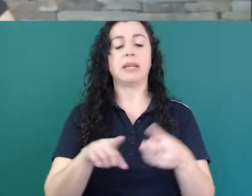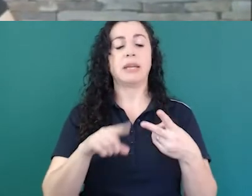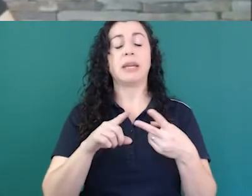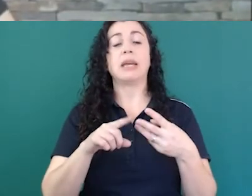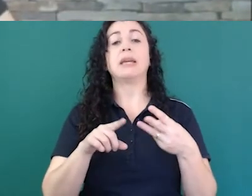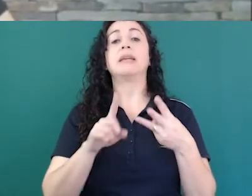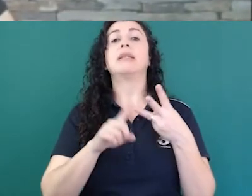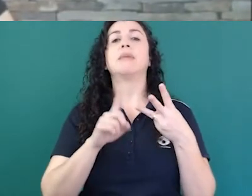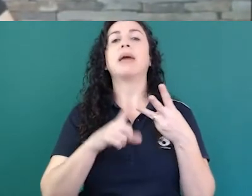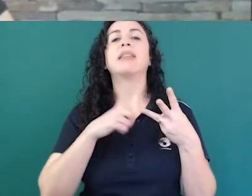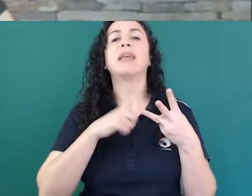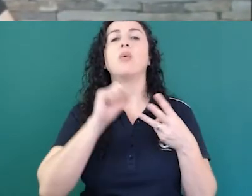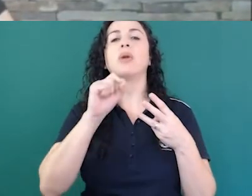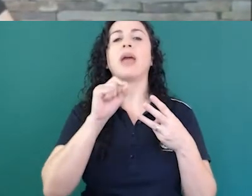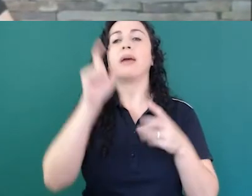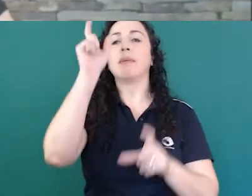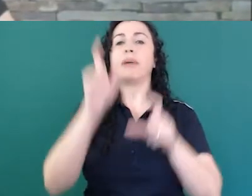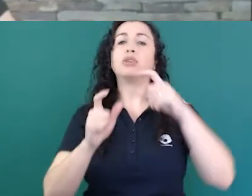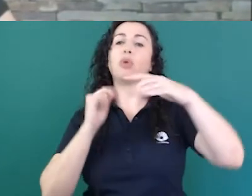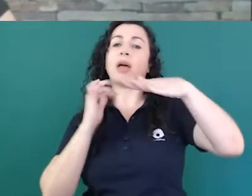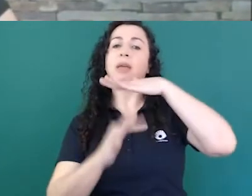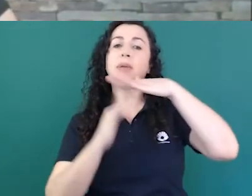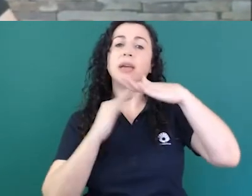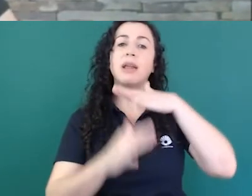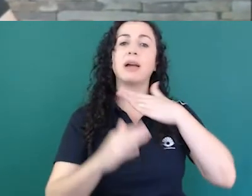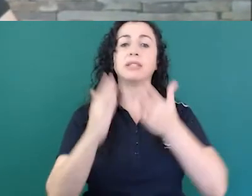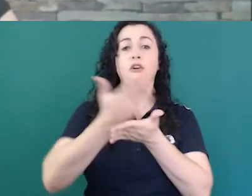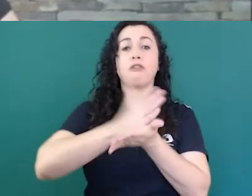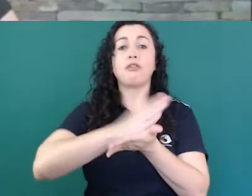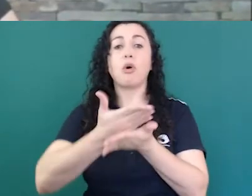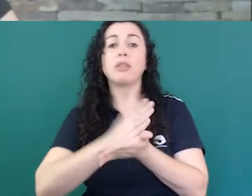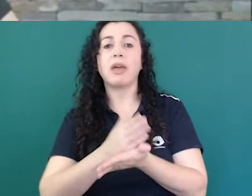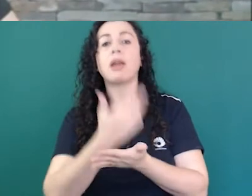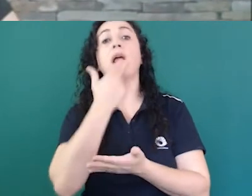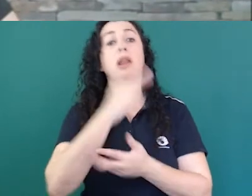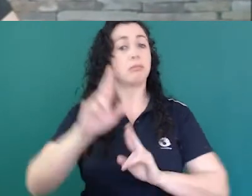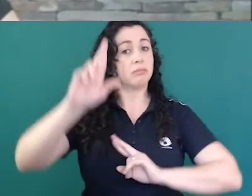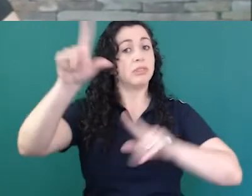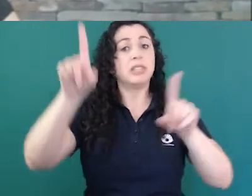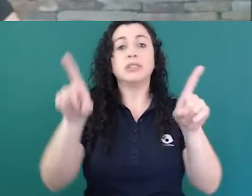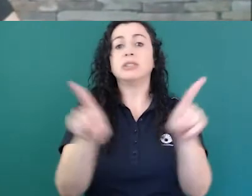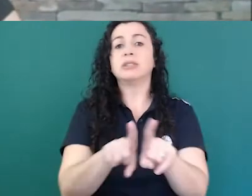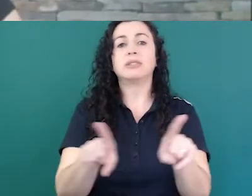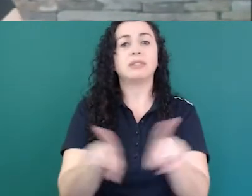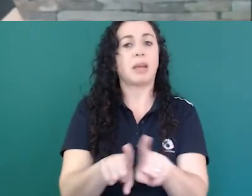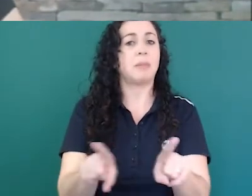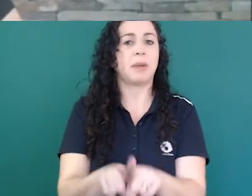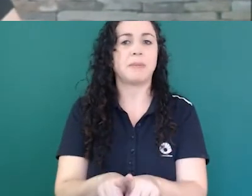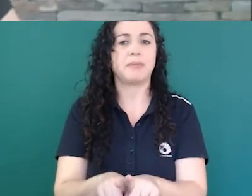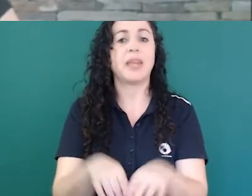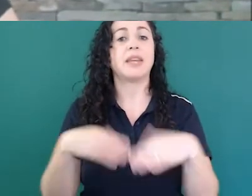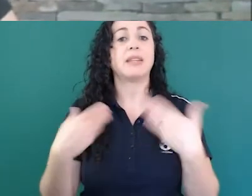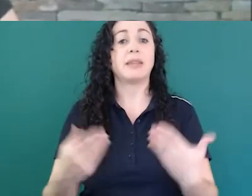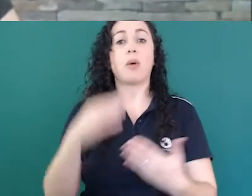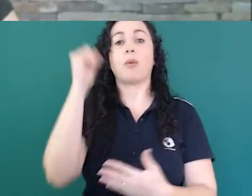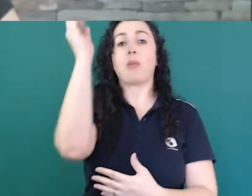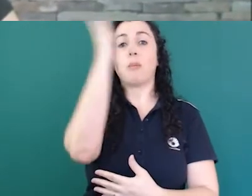fronteiras então na verdade o Brasil é um país multilíngue eu acho que quanto mais a gente